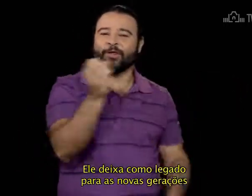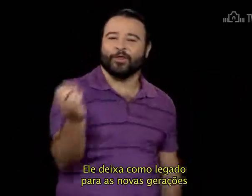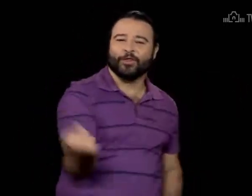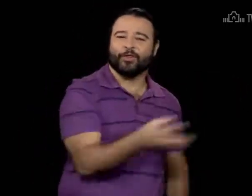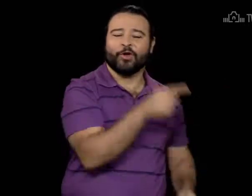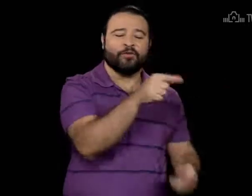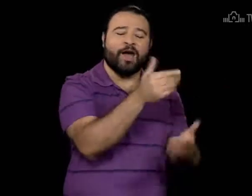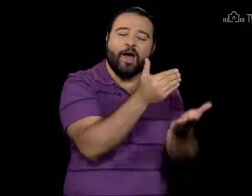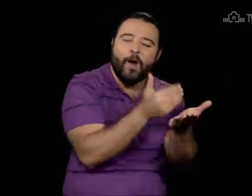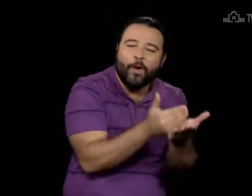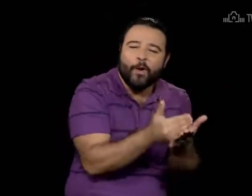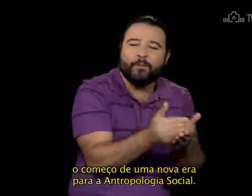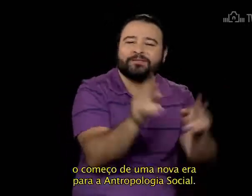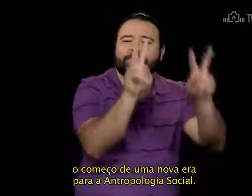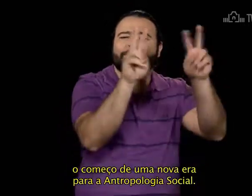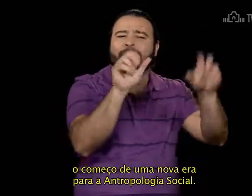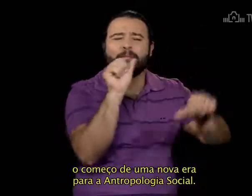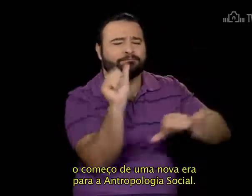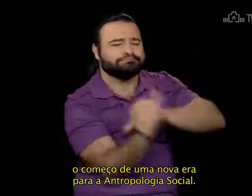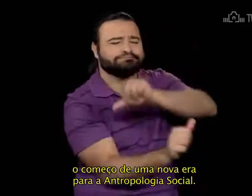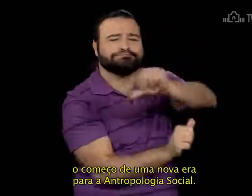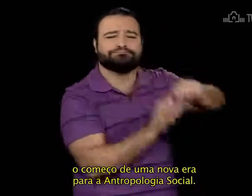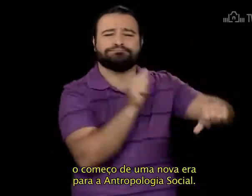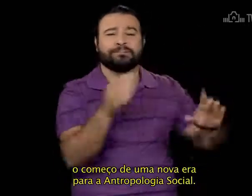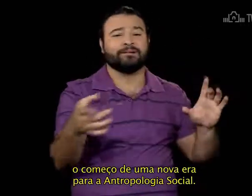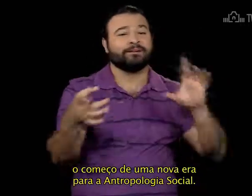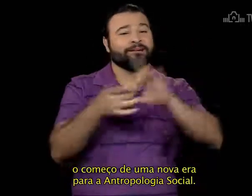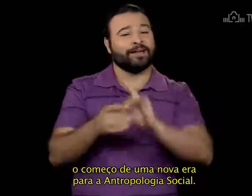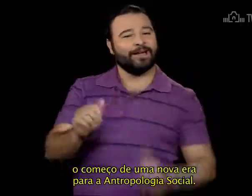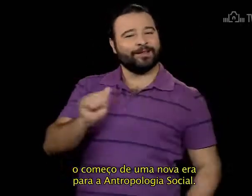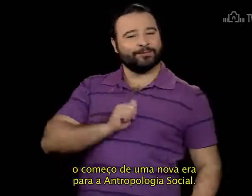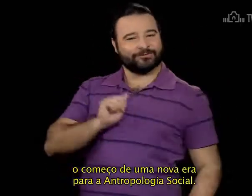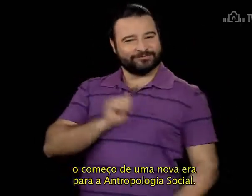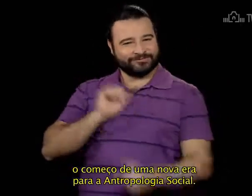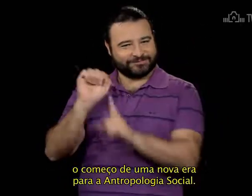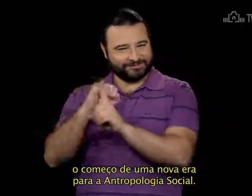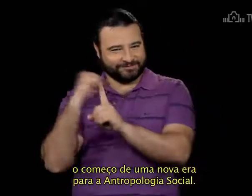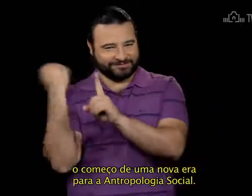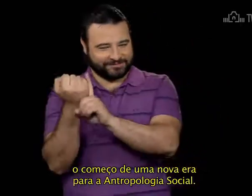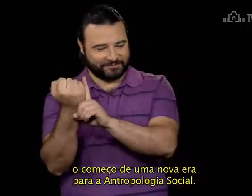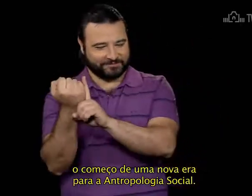O começo de uma nova era Para a antropologia social